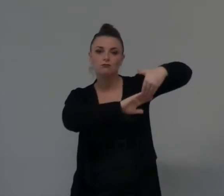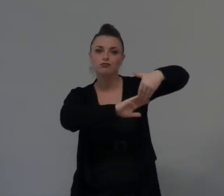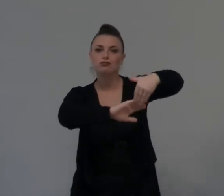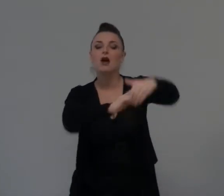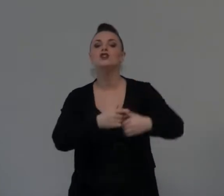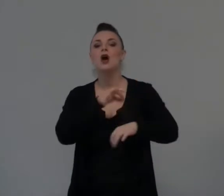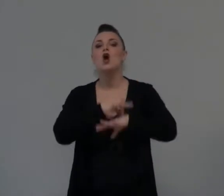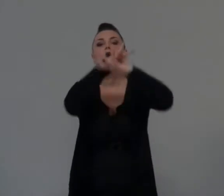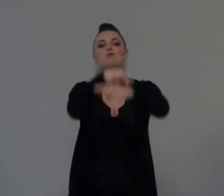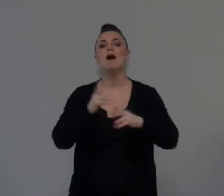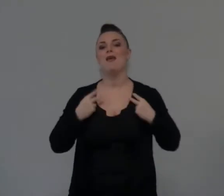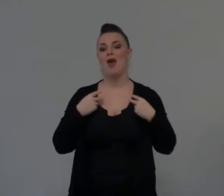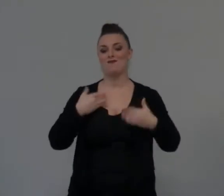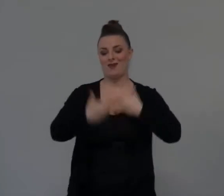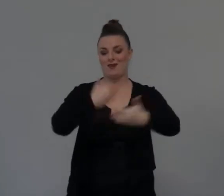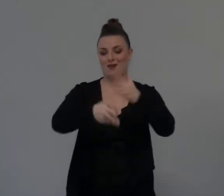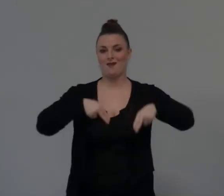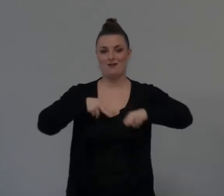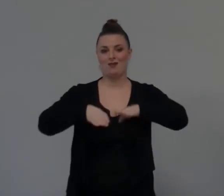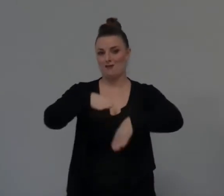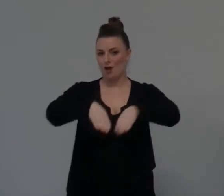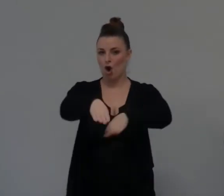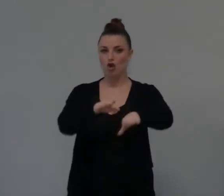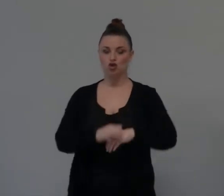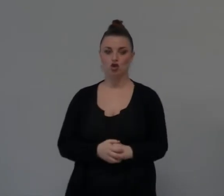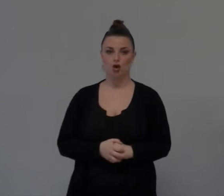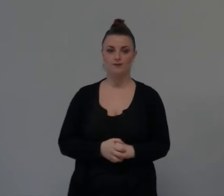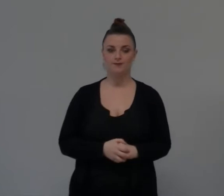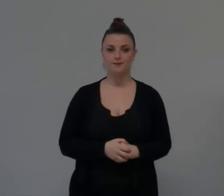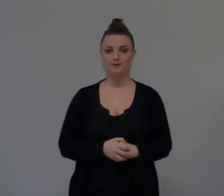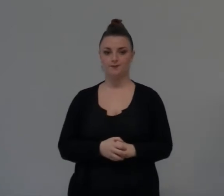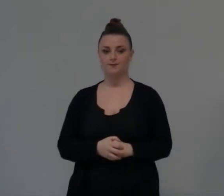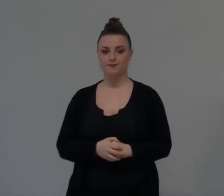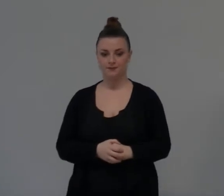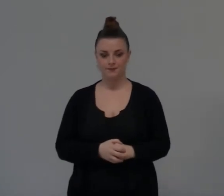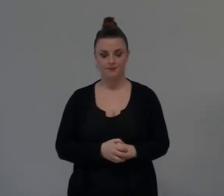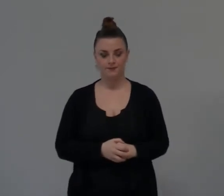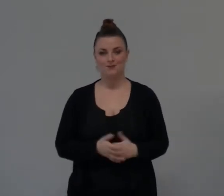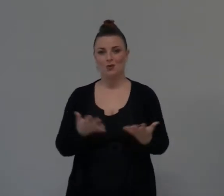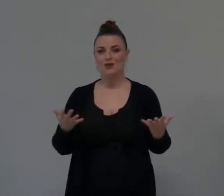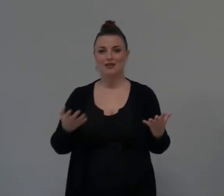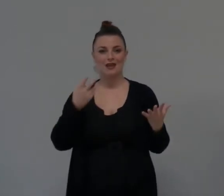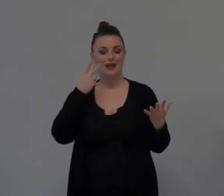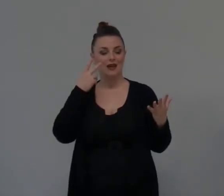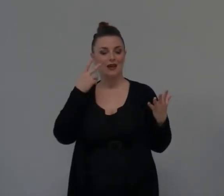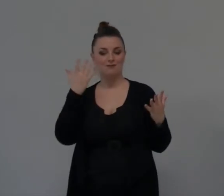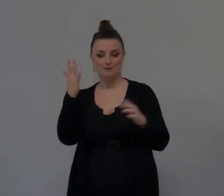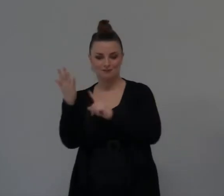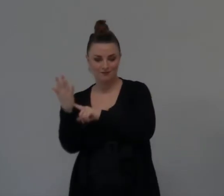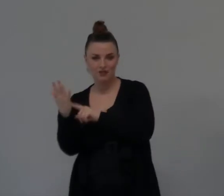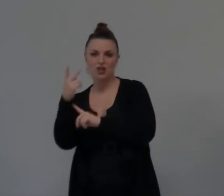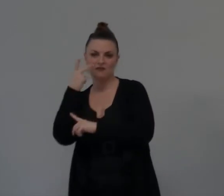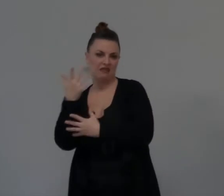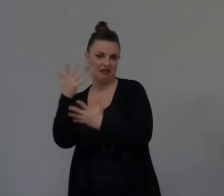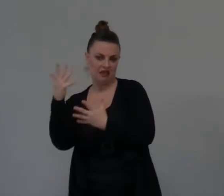La mano invisibile è quella che tutto quanto opera, la mano invisibile è tutto quello che quando Dio